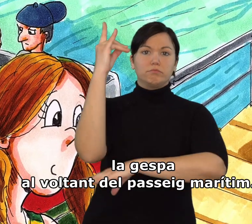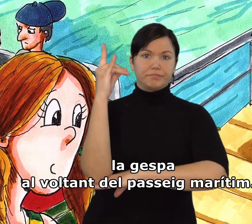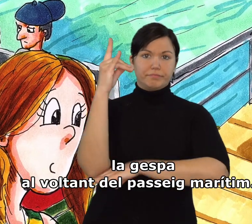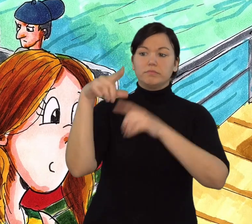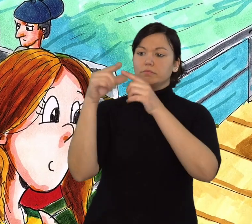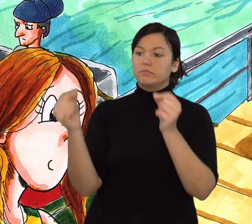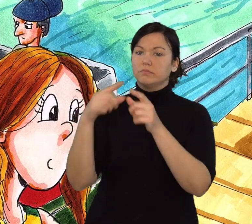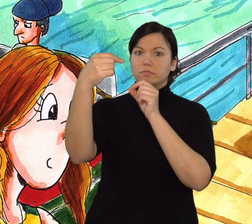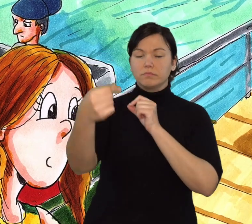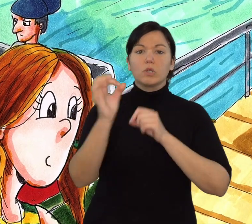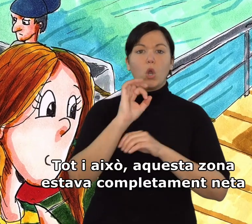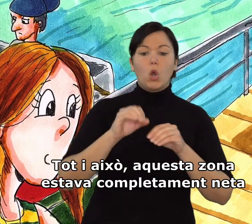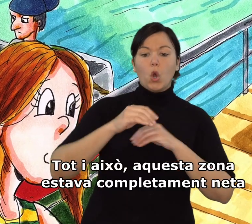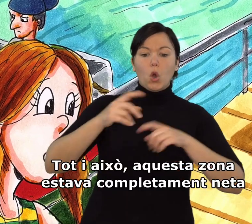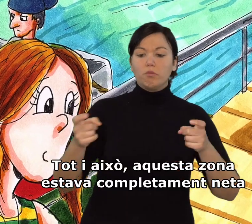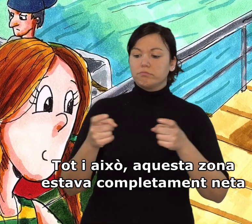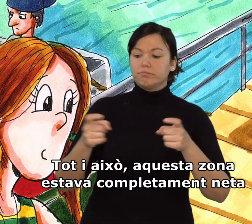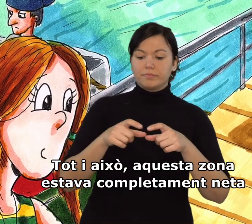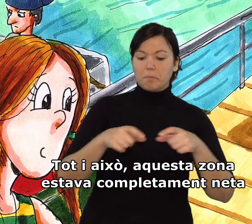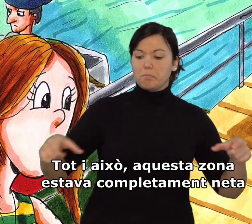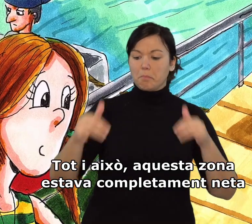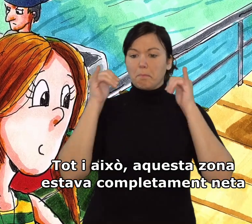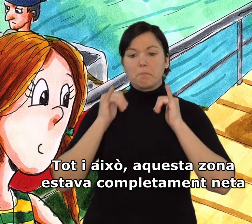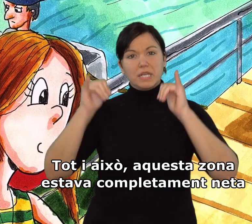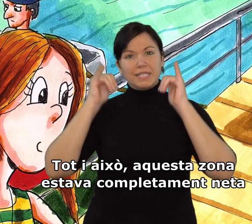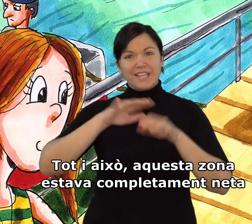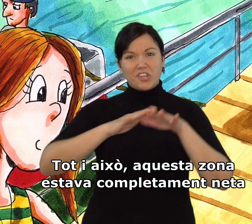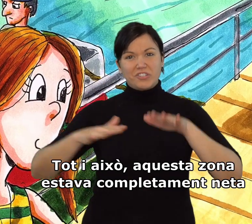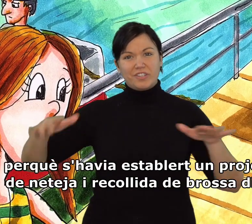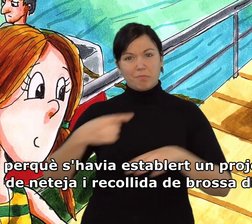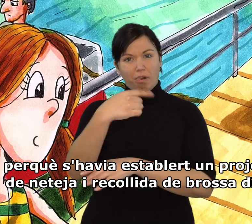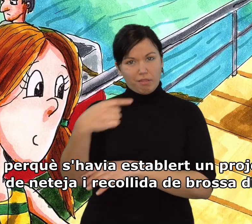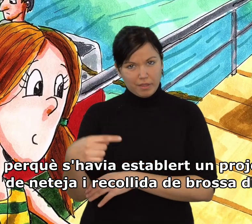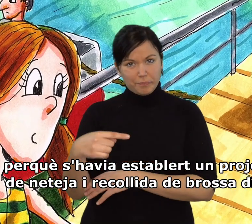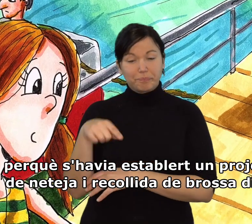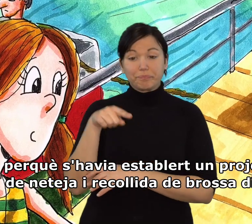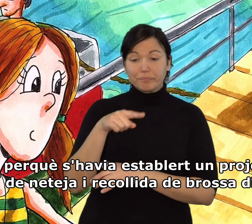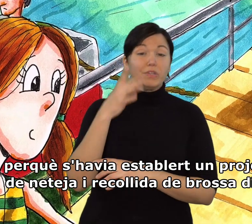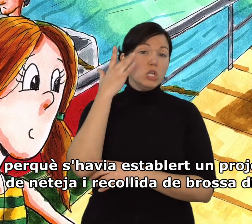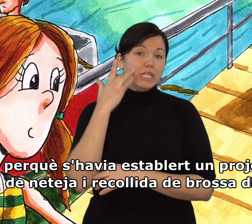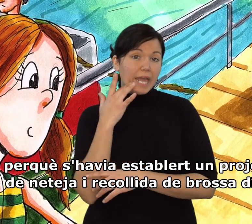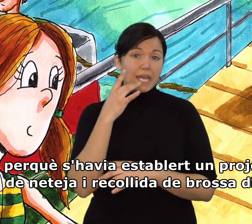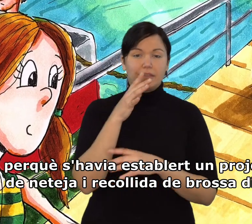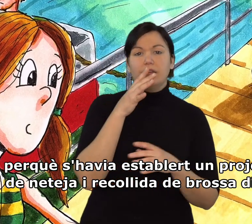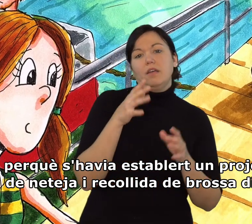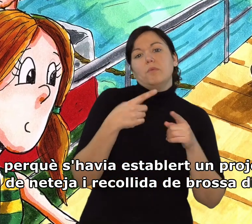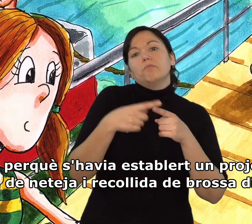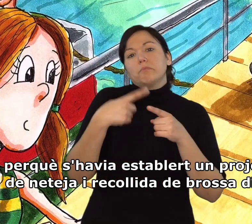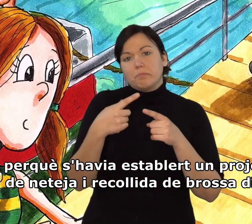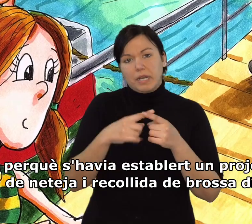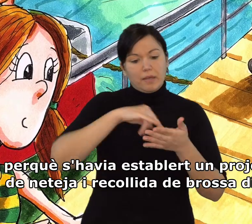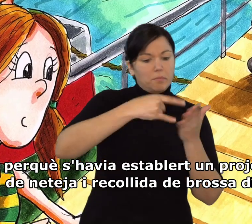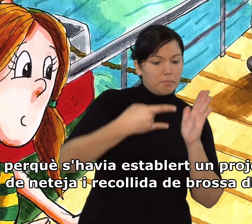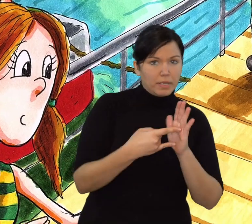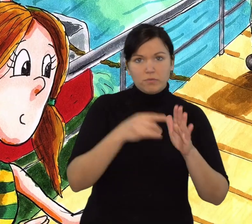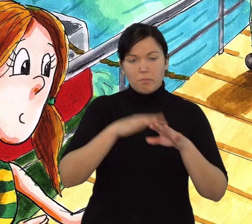marítim... Tot i això, aquesta zona estava completament neta perquè s'havia establert un projecte de neteja i recollida de